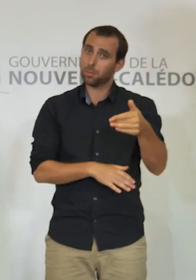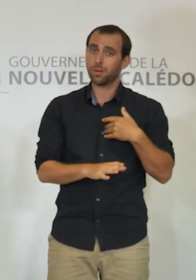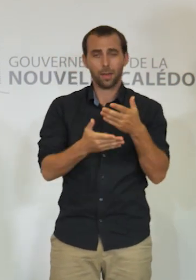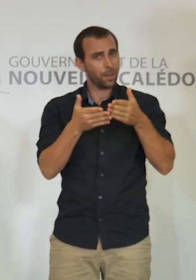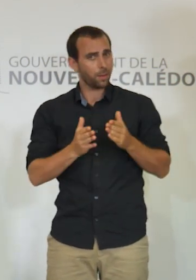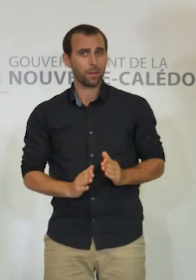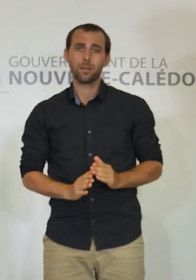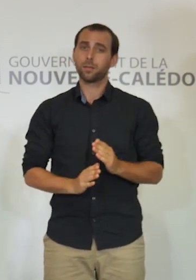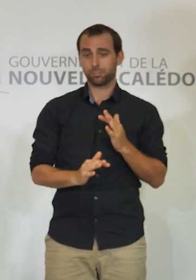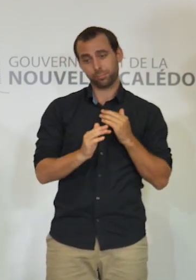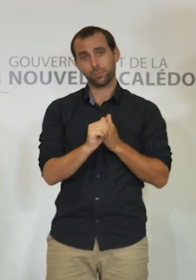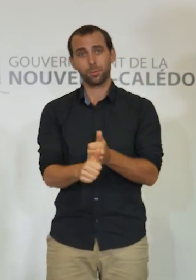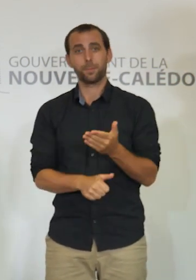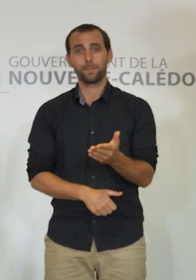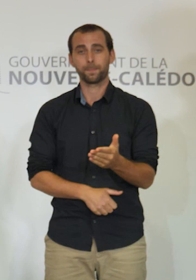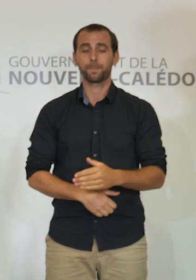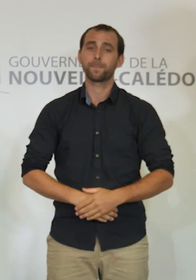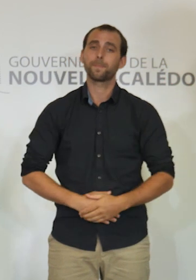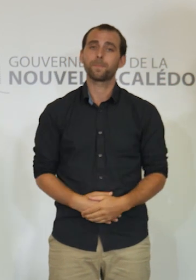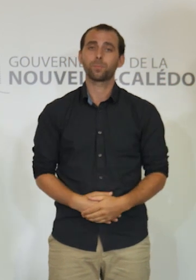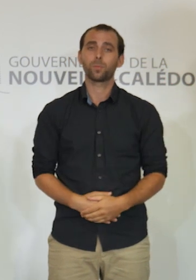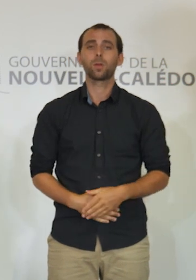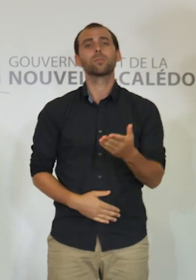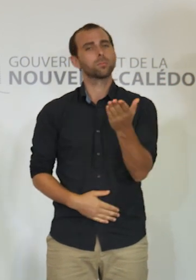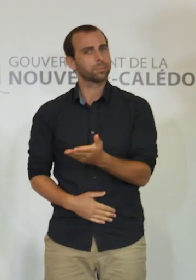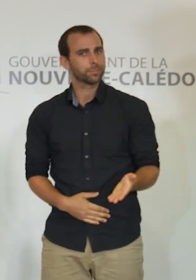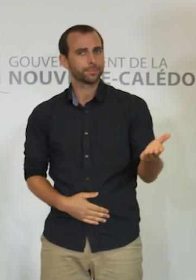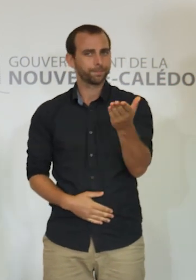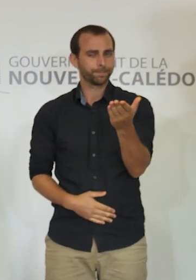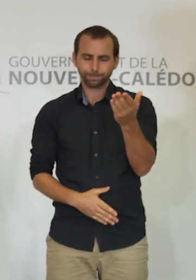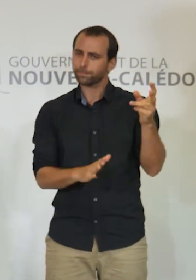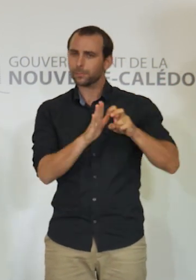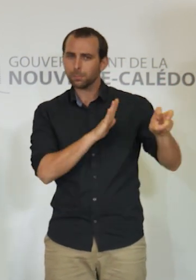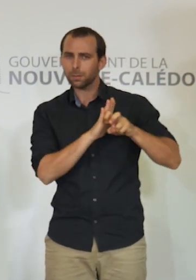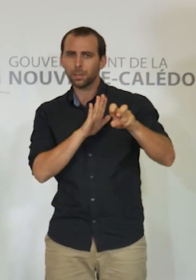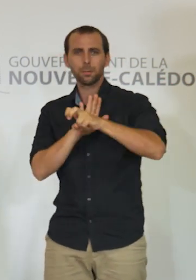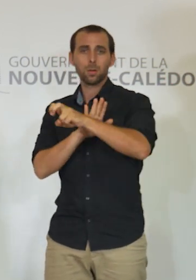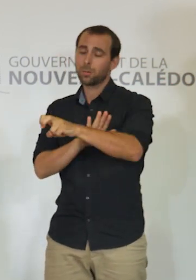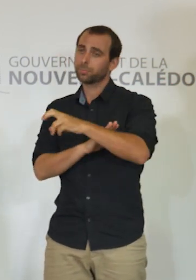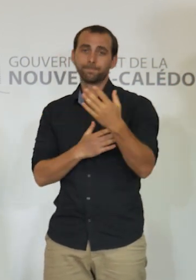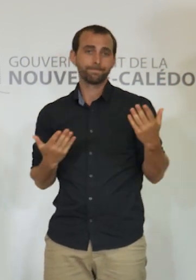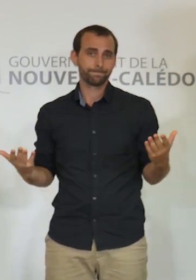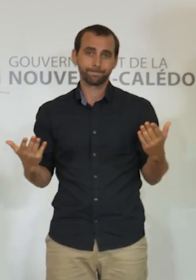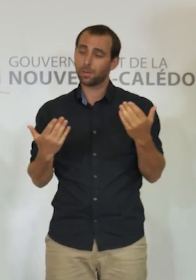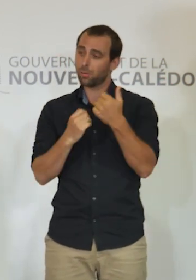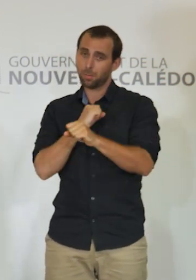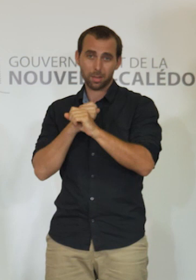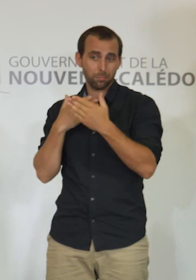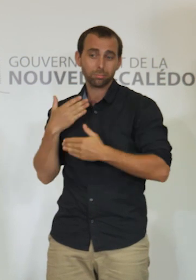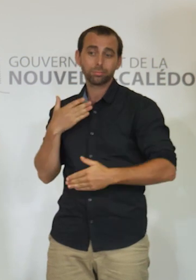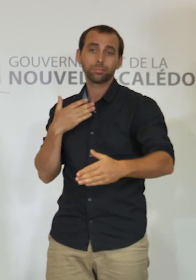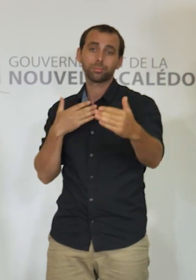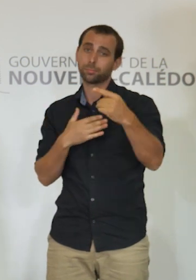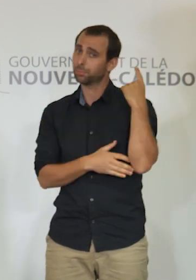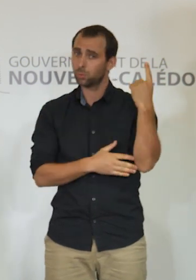Les déplacements vont donc continuer d'être encadrés et devront donner lieu toute la semaine prochaine à la